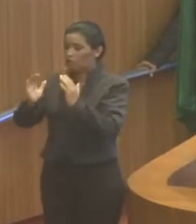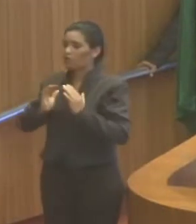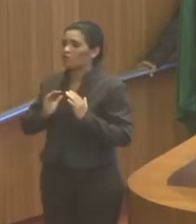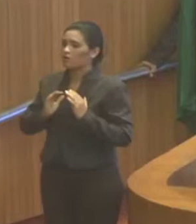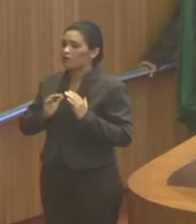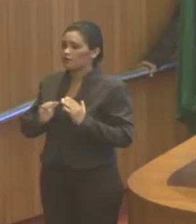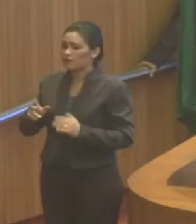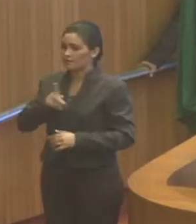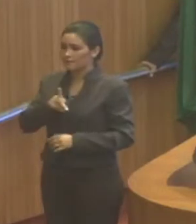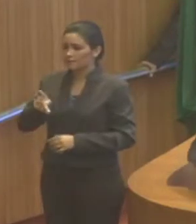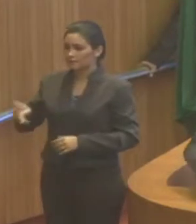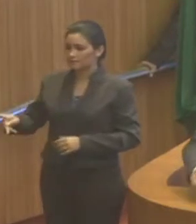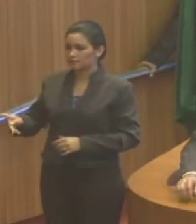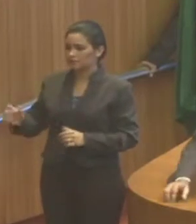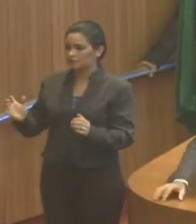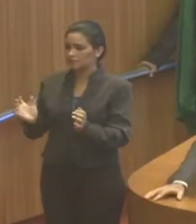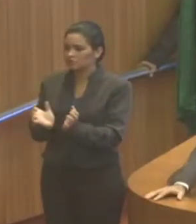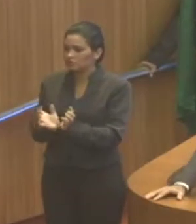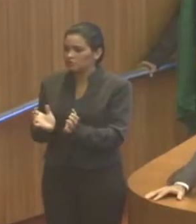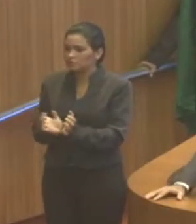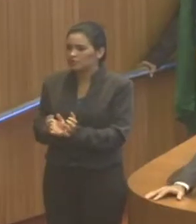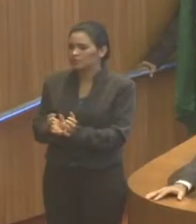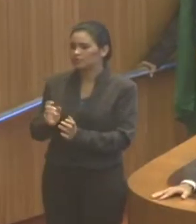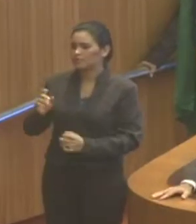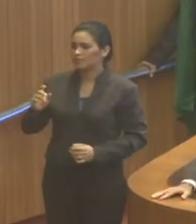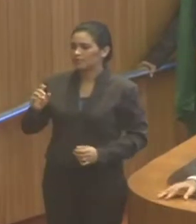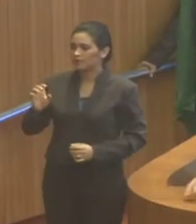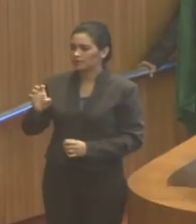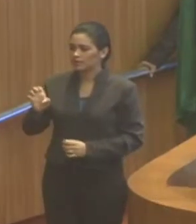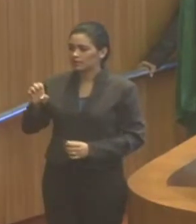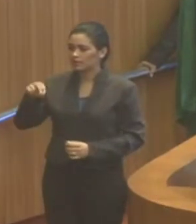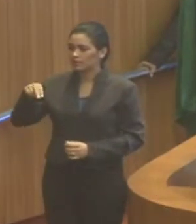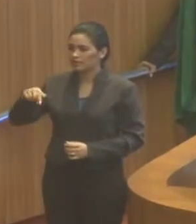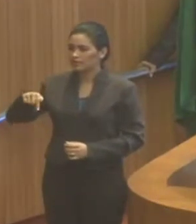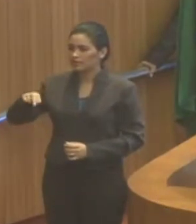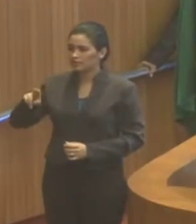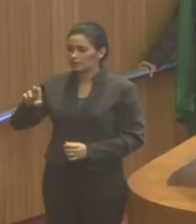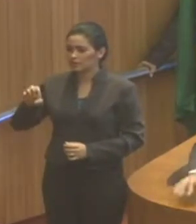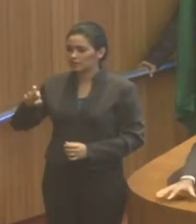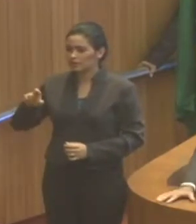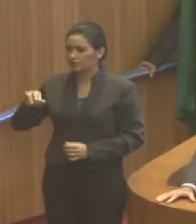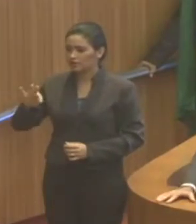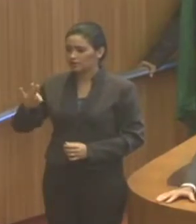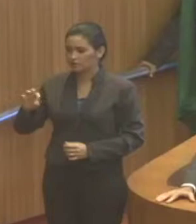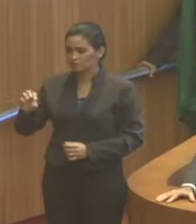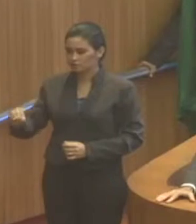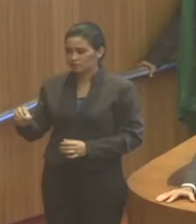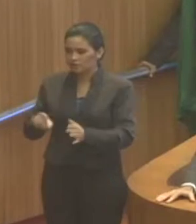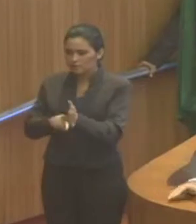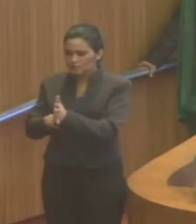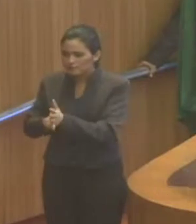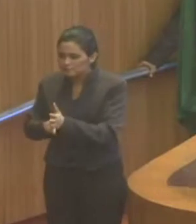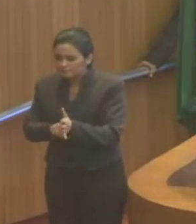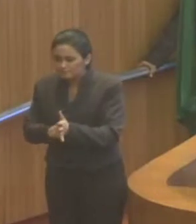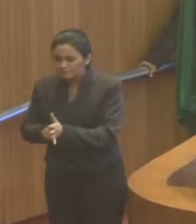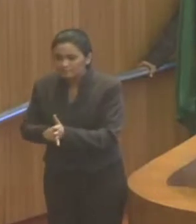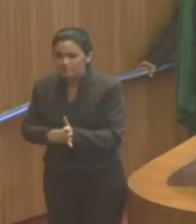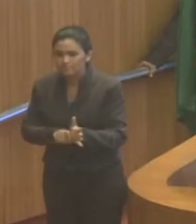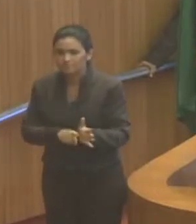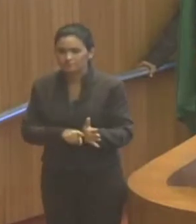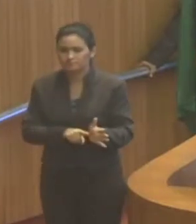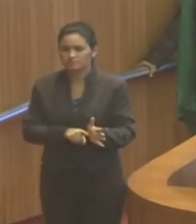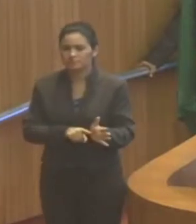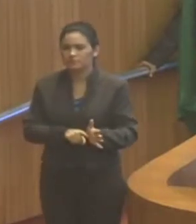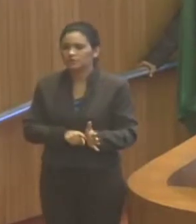inquérito que investigou a qualidade de serviço da telefonia no Estado do Maranhão. Fizemos audiências